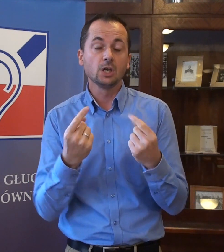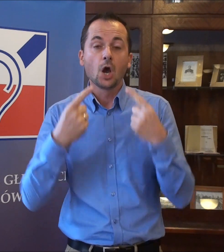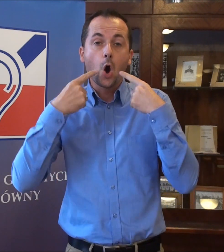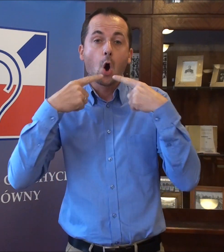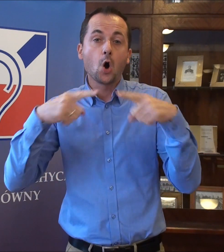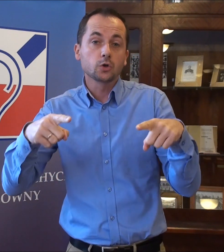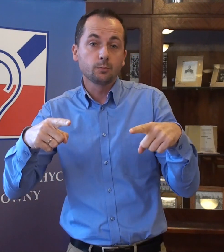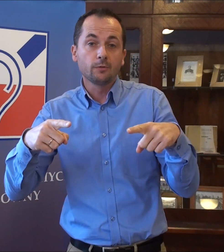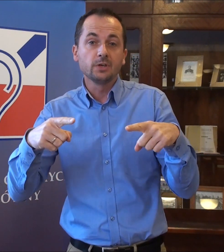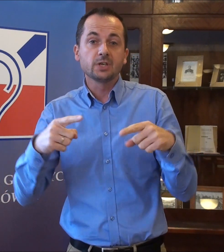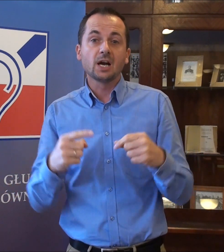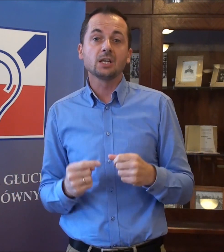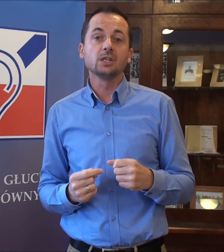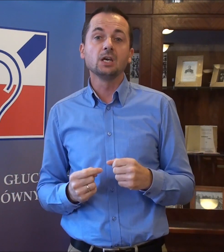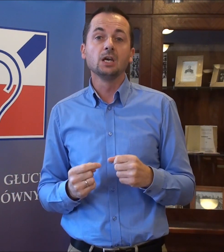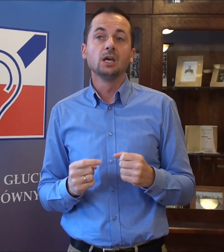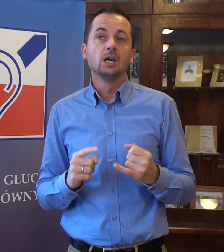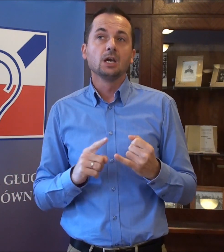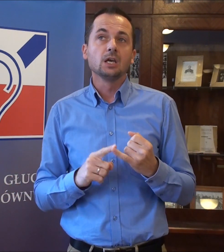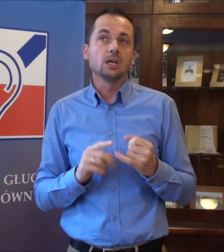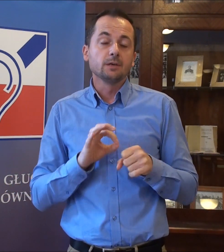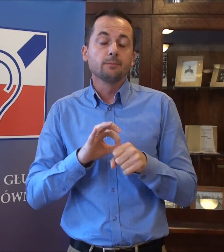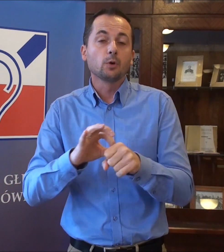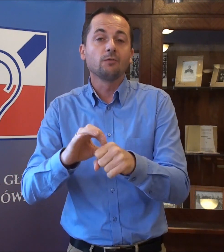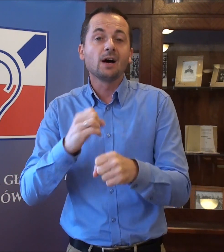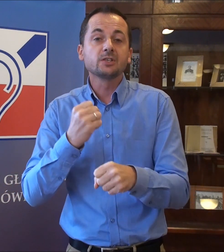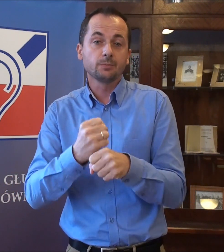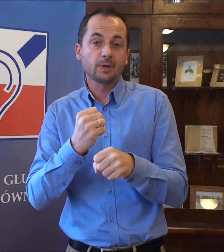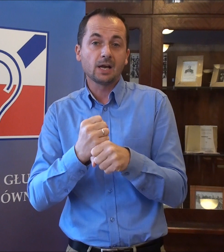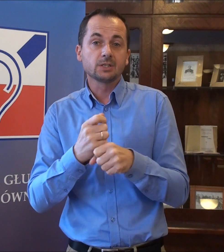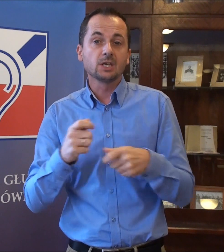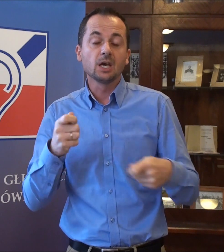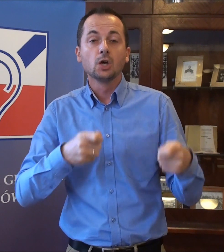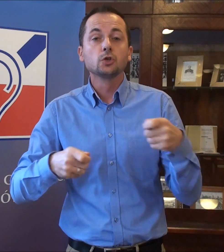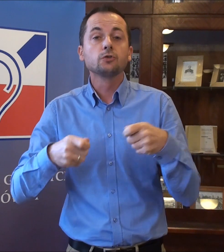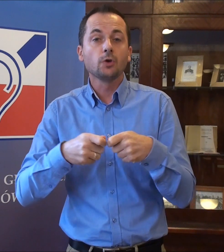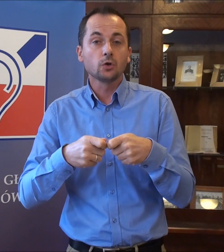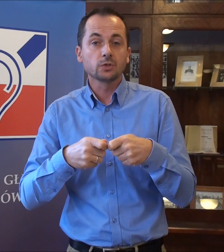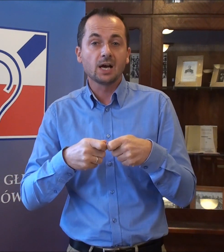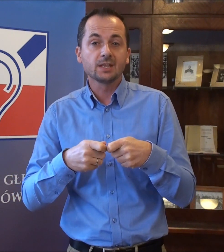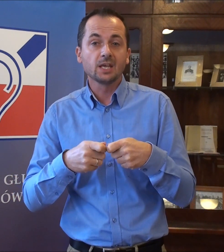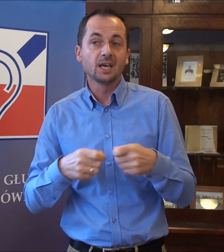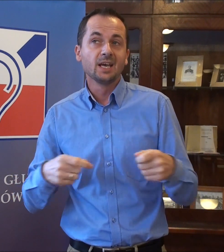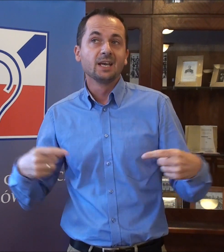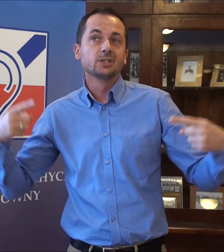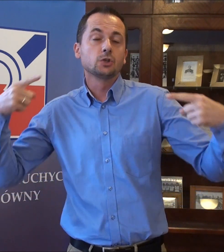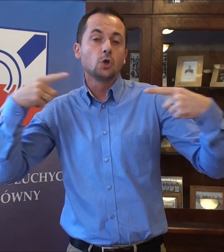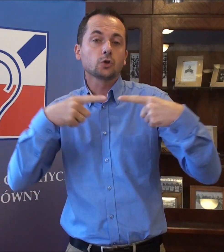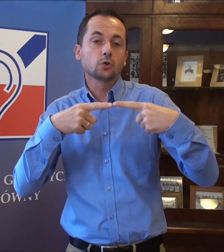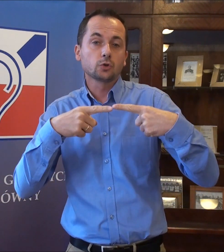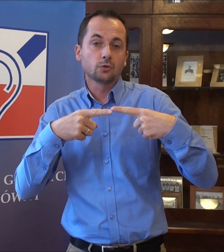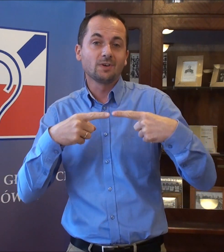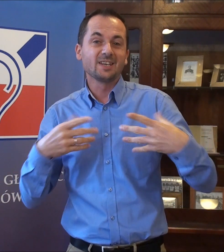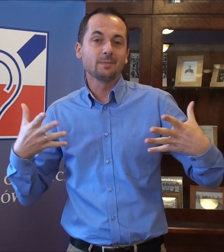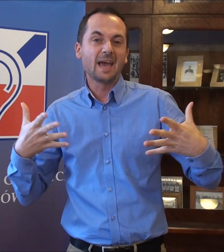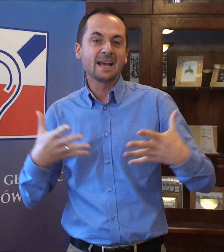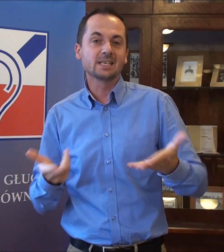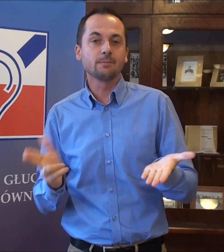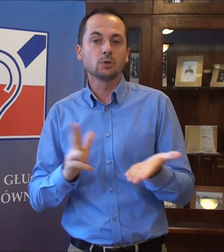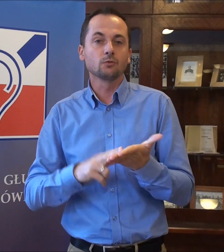odpowiedzialny i prowadzi prace związane z dostosowaniem egzaminów